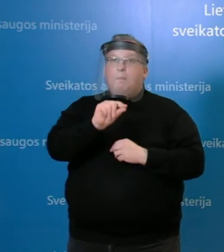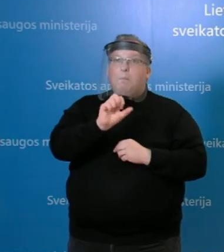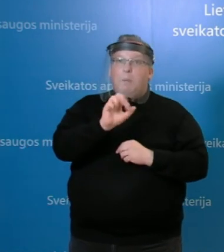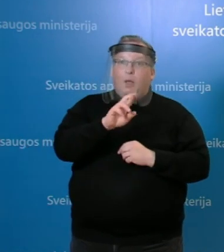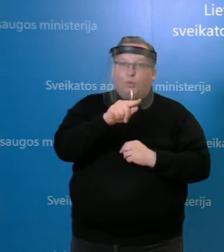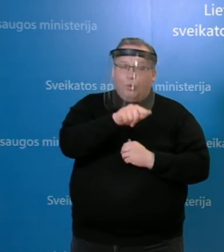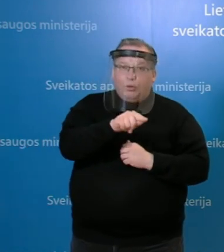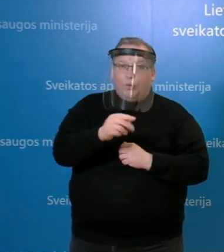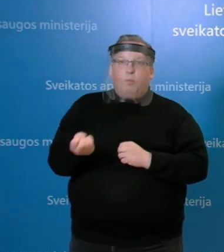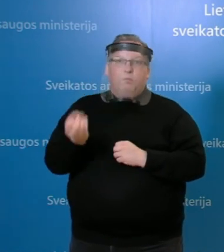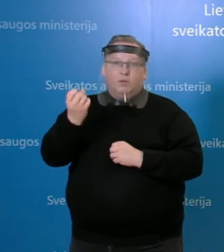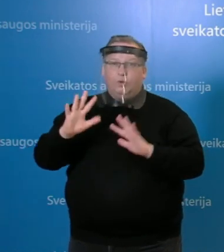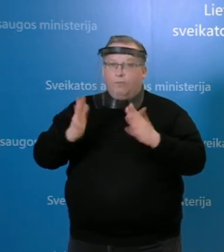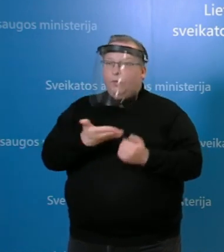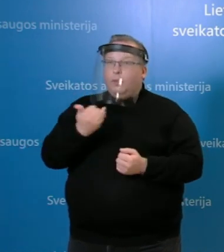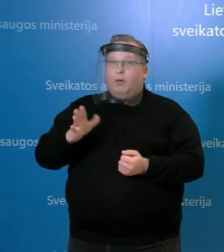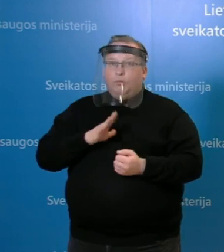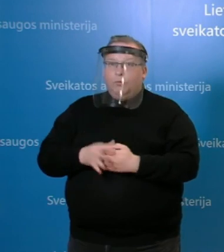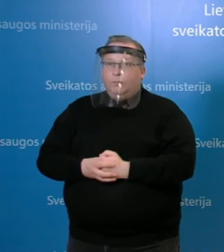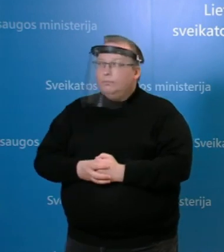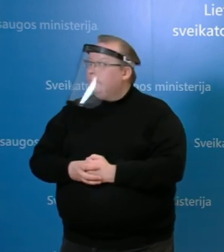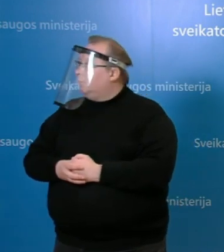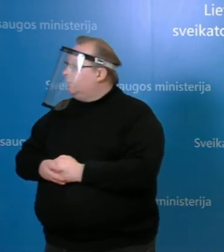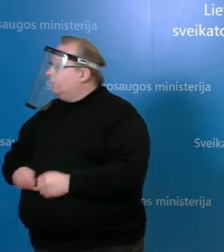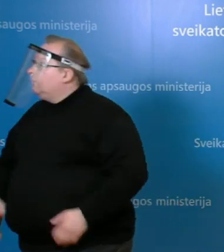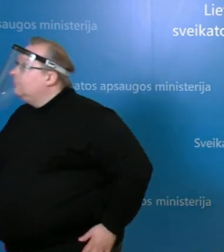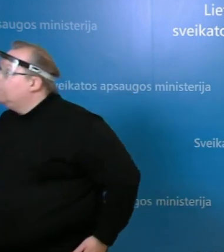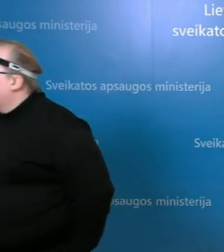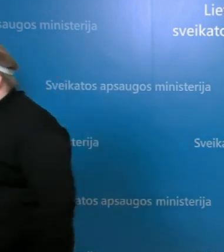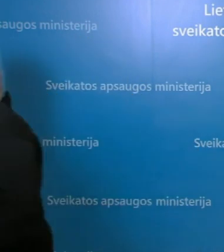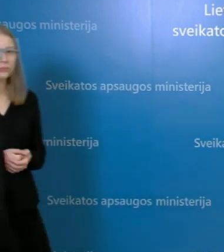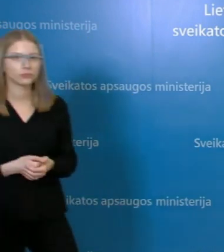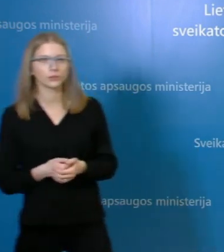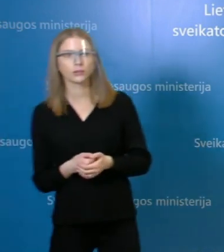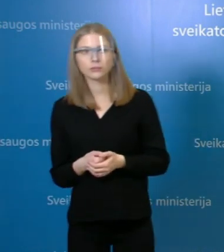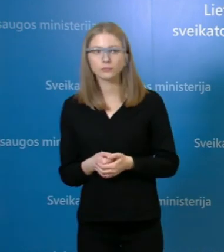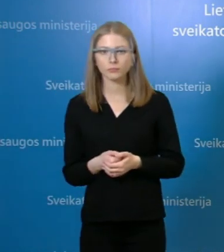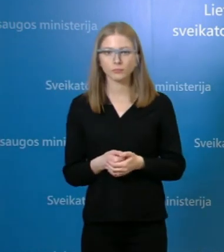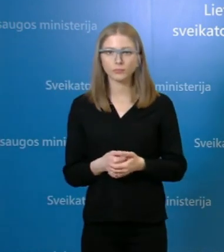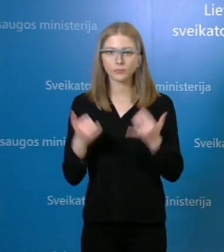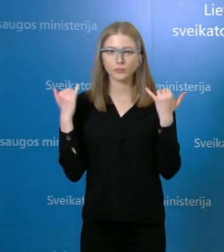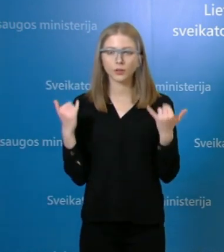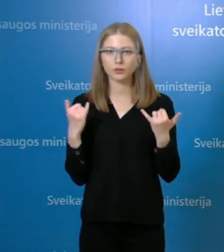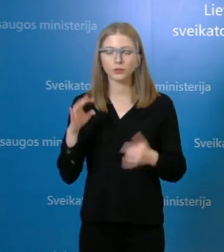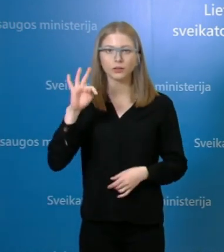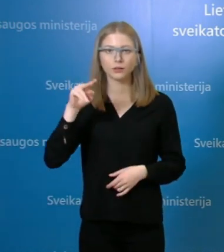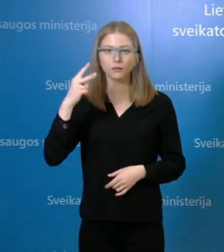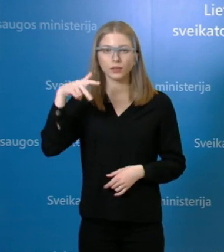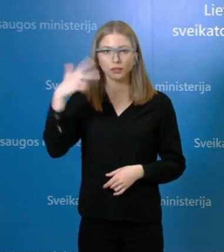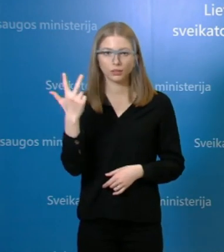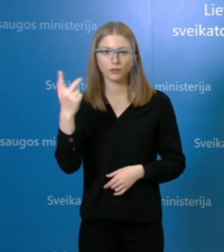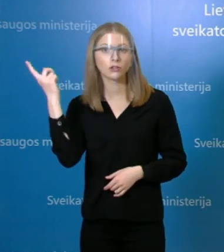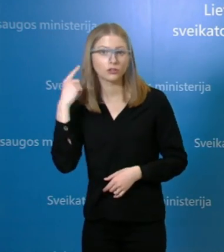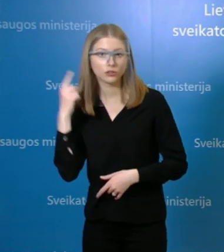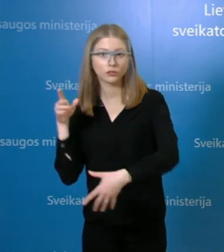rajonuose atveju nebuvo. Na, o dabar jungiamės prie TV3 žinių redakcijos.